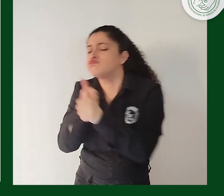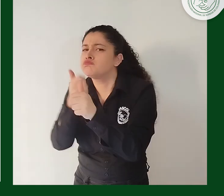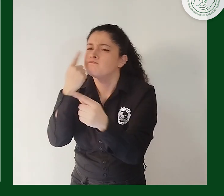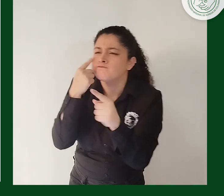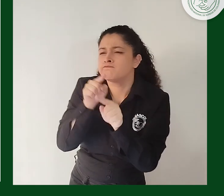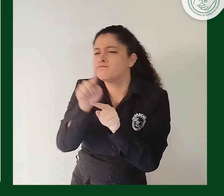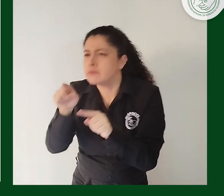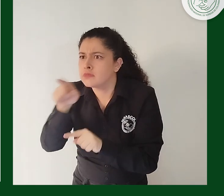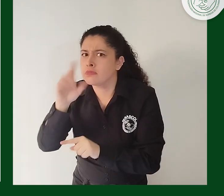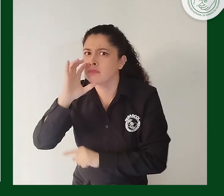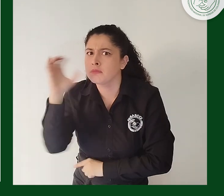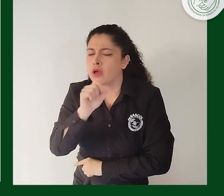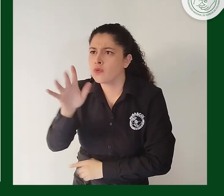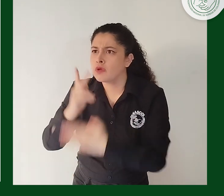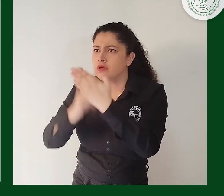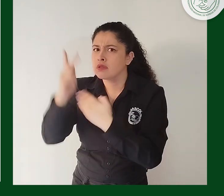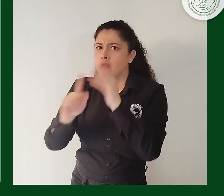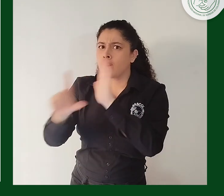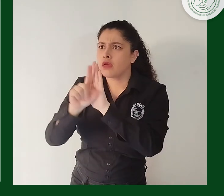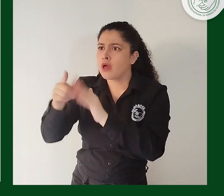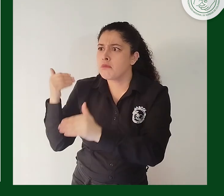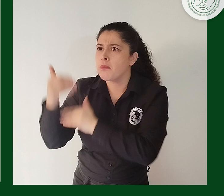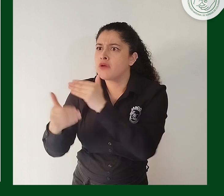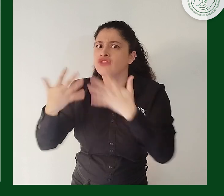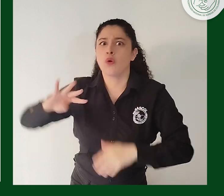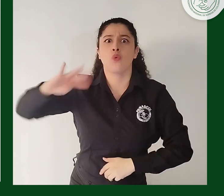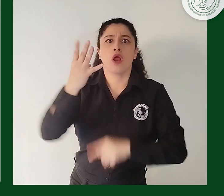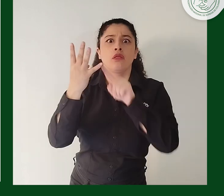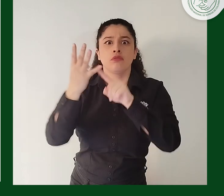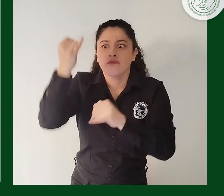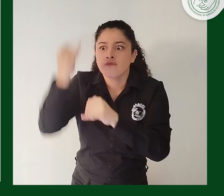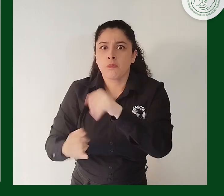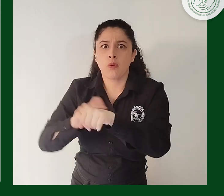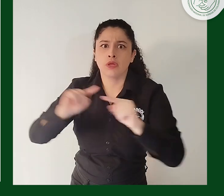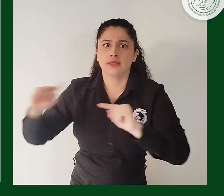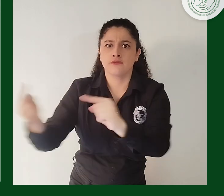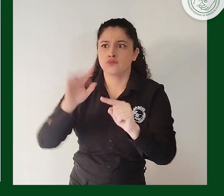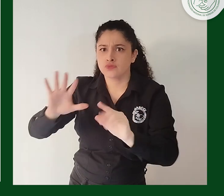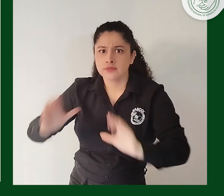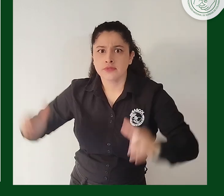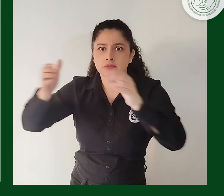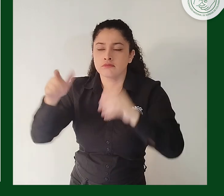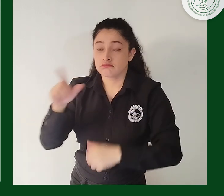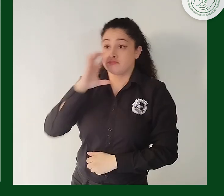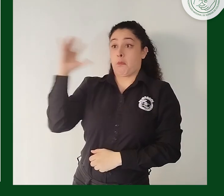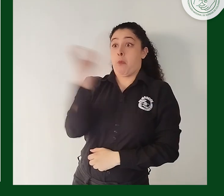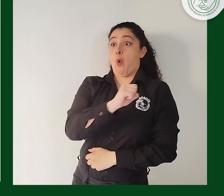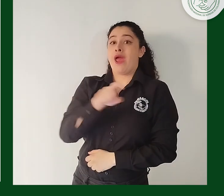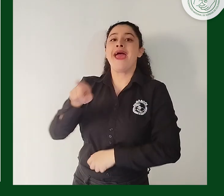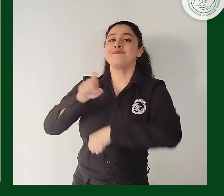que el mismo ya se encontraba para cuarto y último debate en Cámara de Representantes. Proyecto